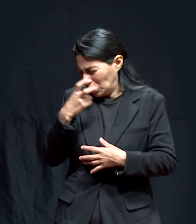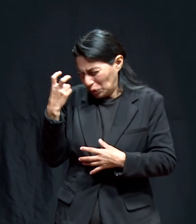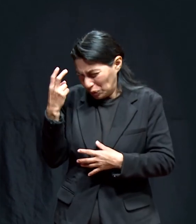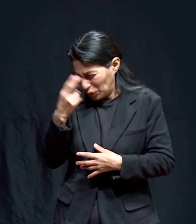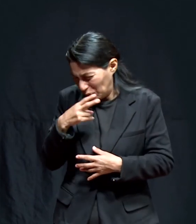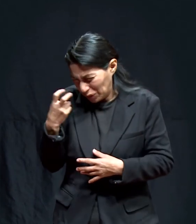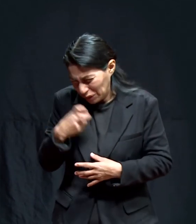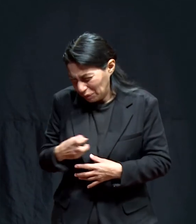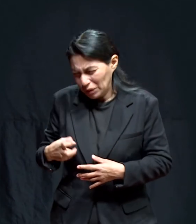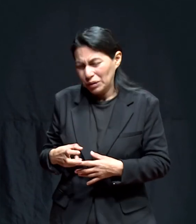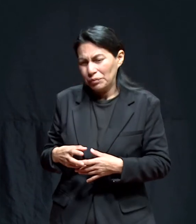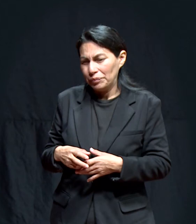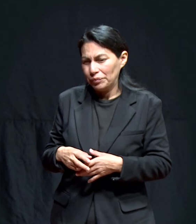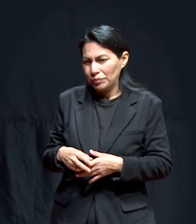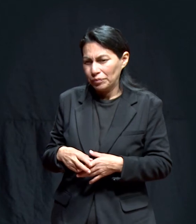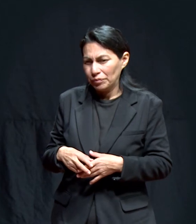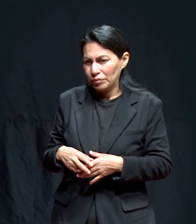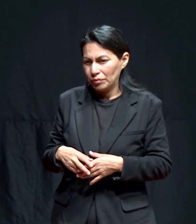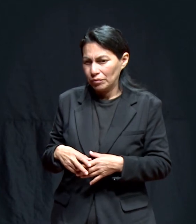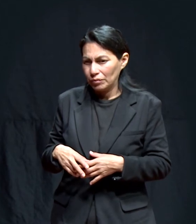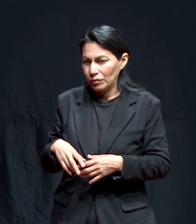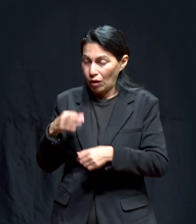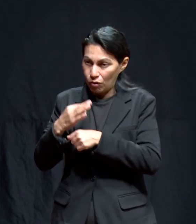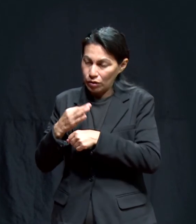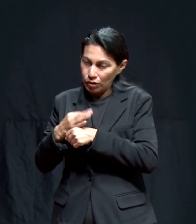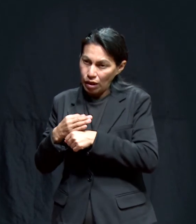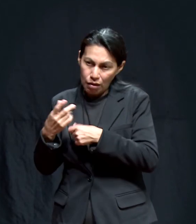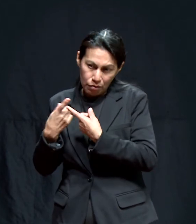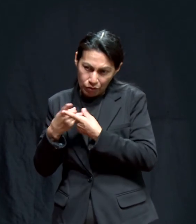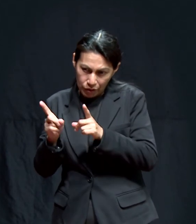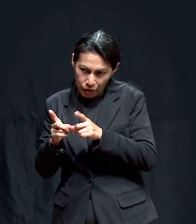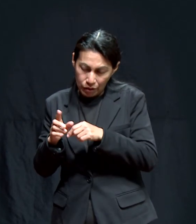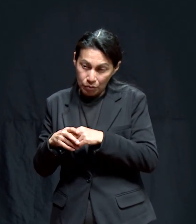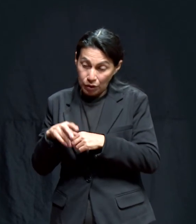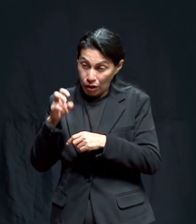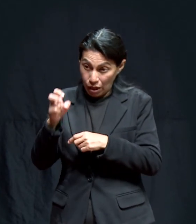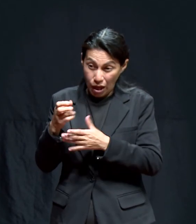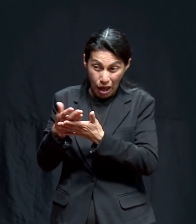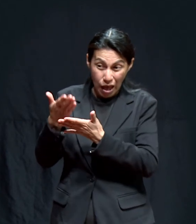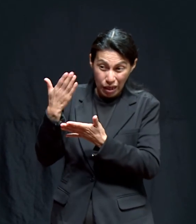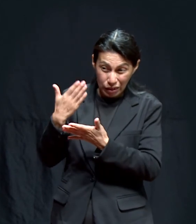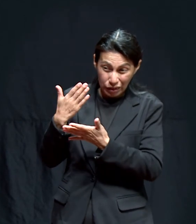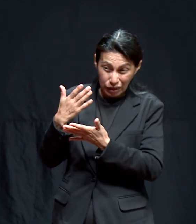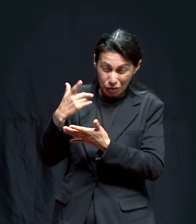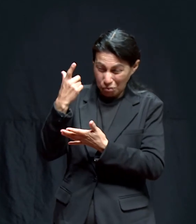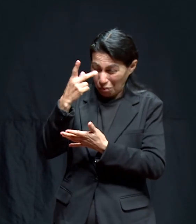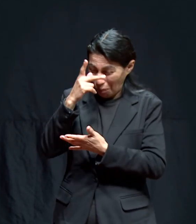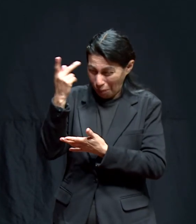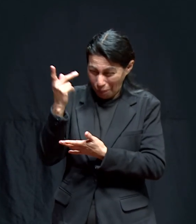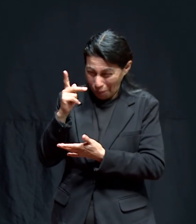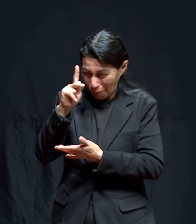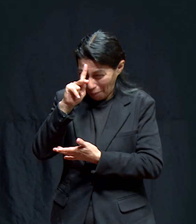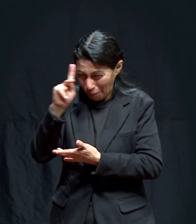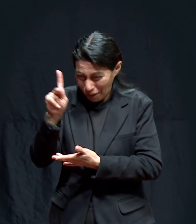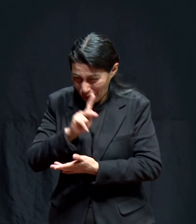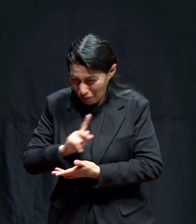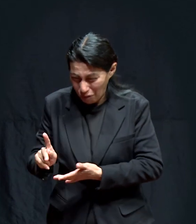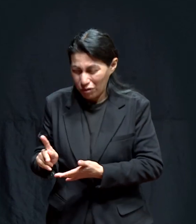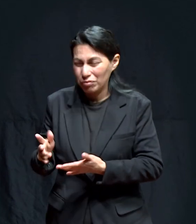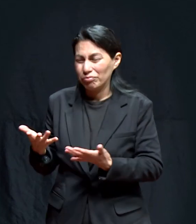Era terrible para mí en ese entonces. Ahorita ya mi situación es diferente, ¿verdad? Pero en ese entonces era